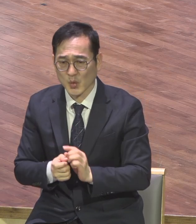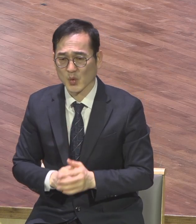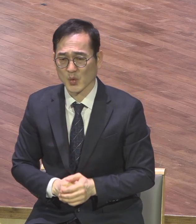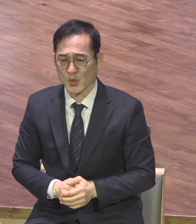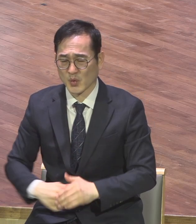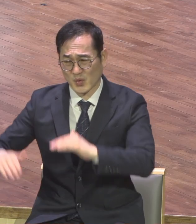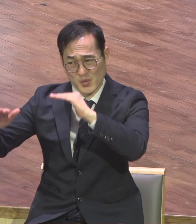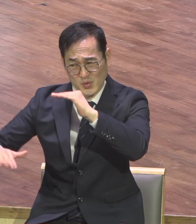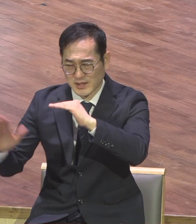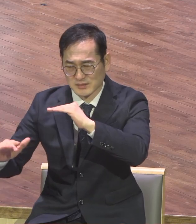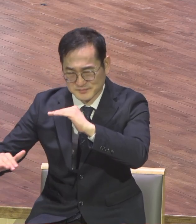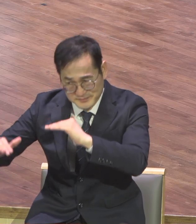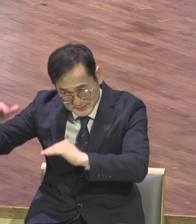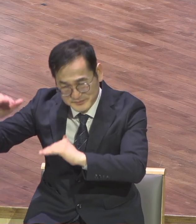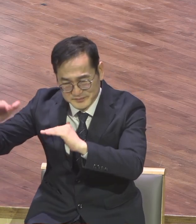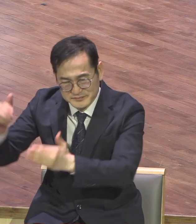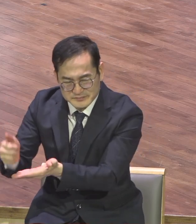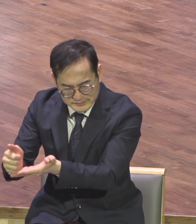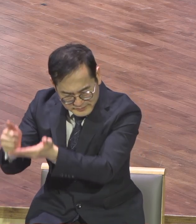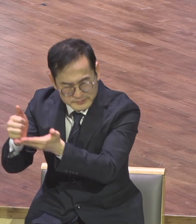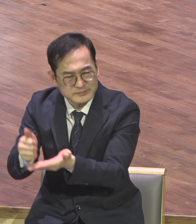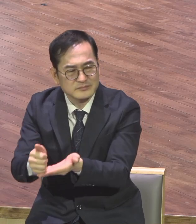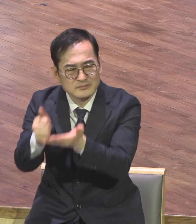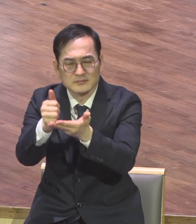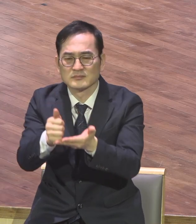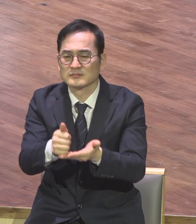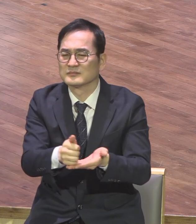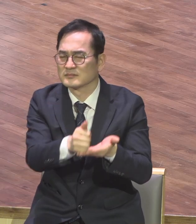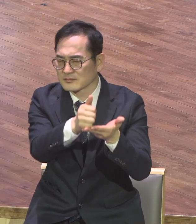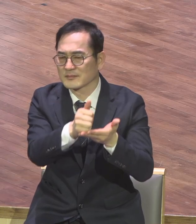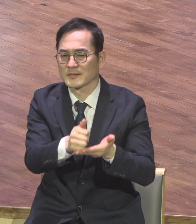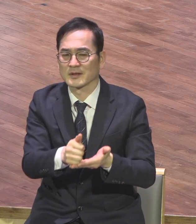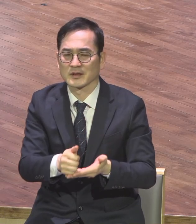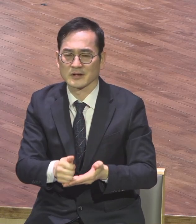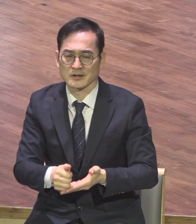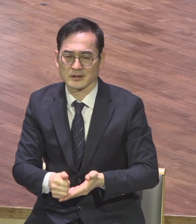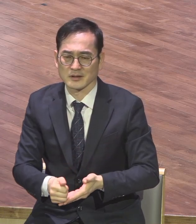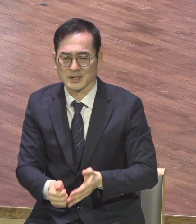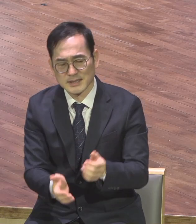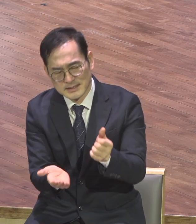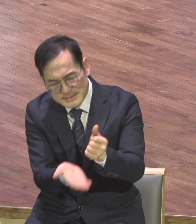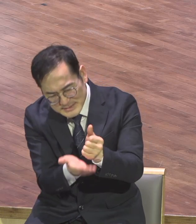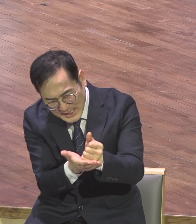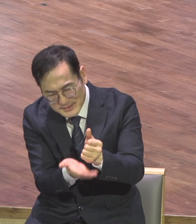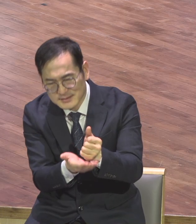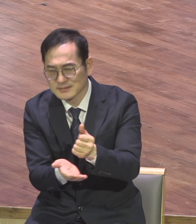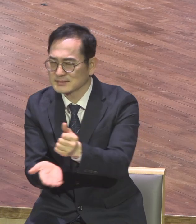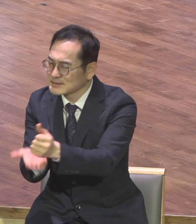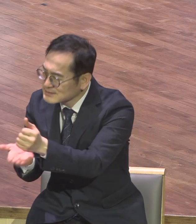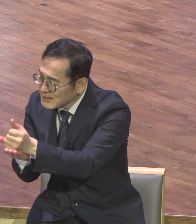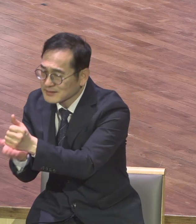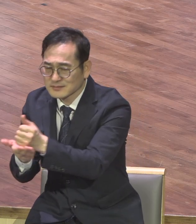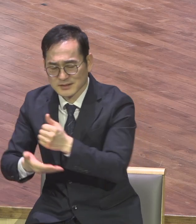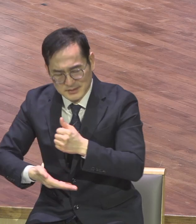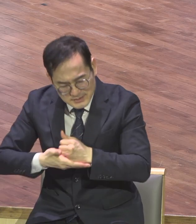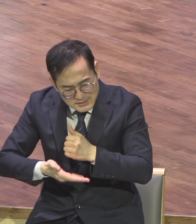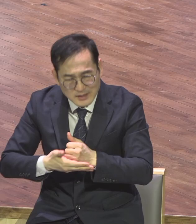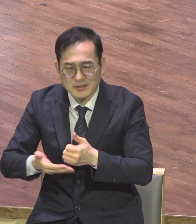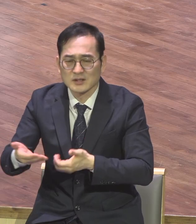서식을 가지면서 서로 서로 세워주고 서로 서로 칭찬하고 이런 치유 서밋에 그리스도로